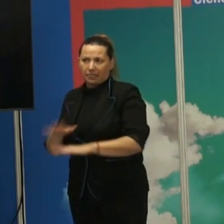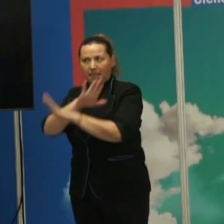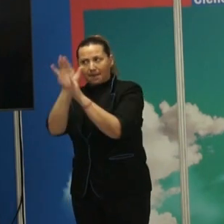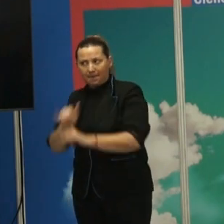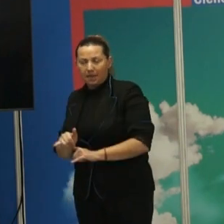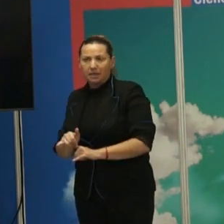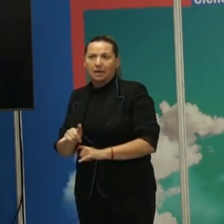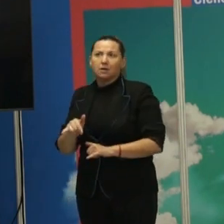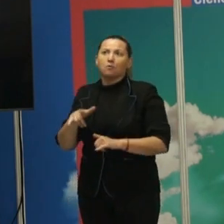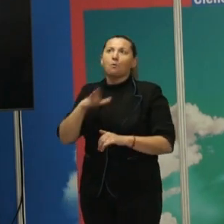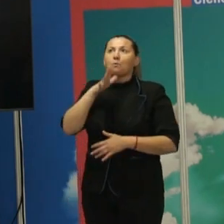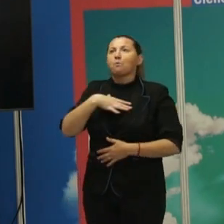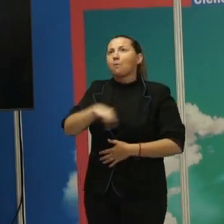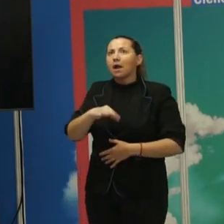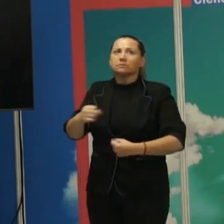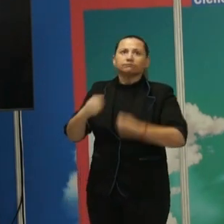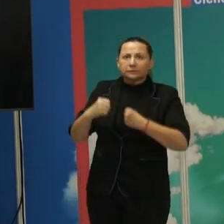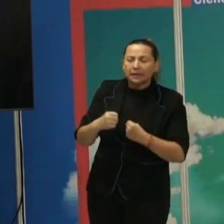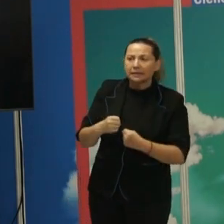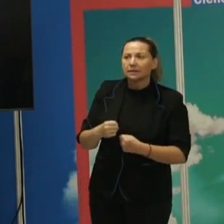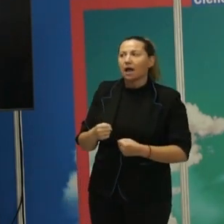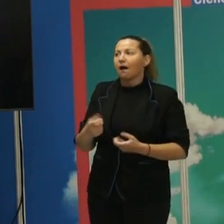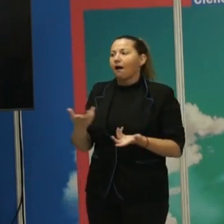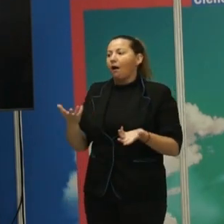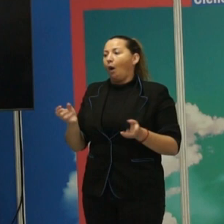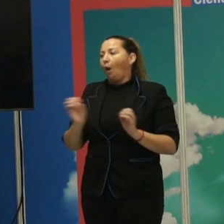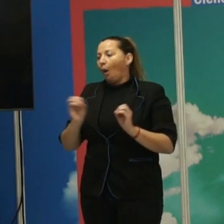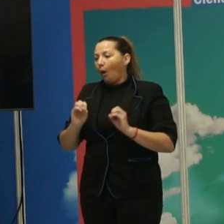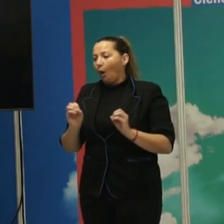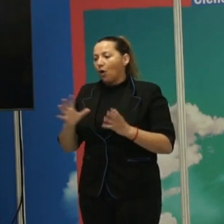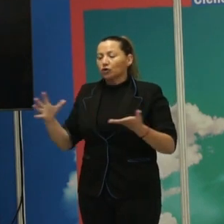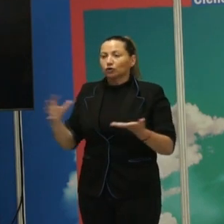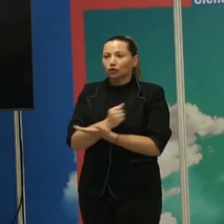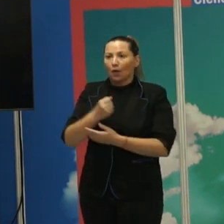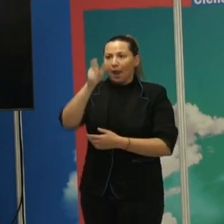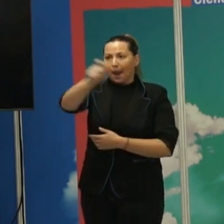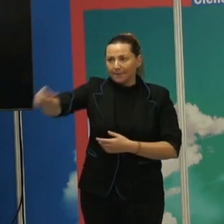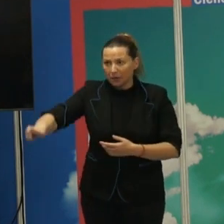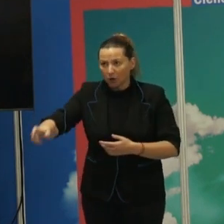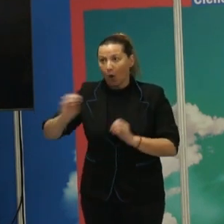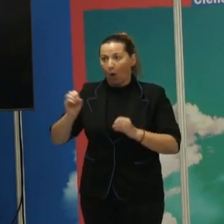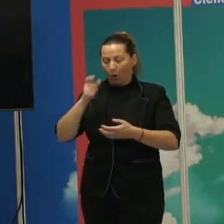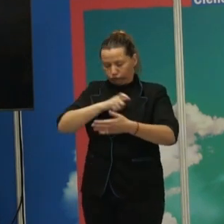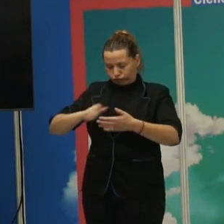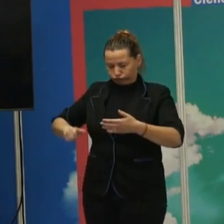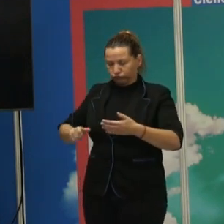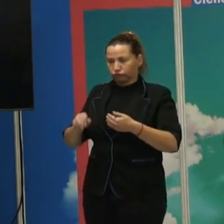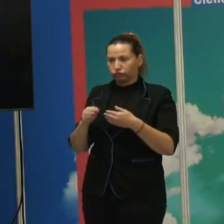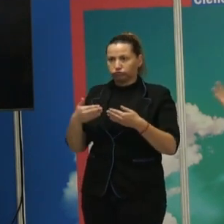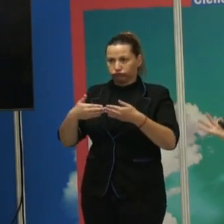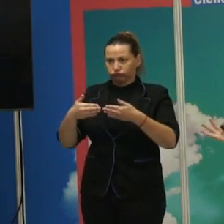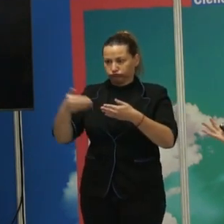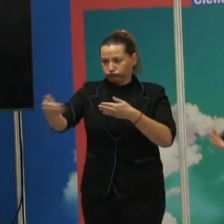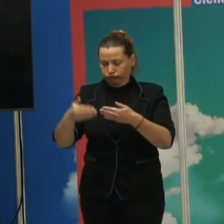intensa. Puede darse entre todas las personas que viven a un lado y al otro, o solo entre partes. O sea, sobre todo es un